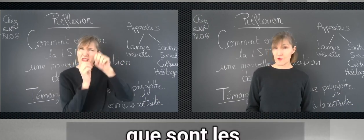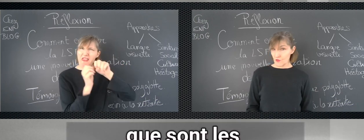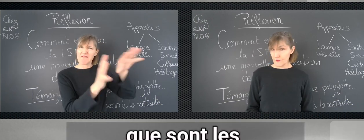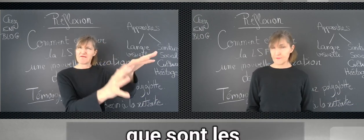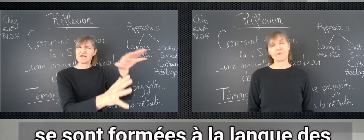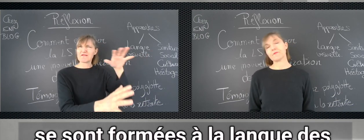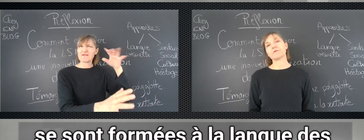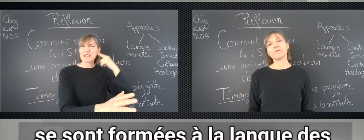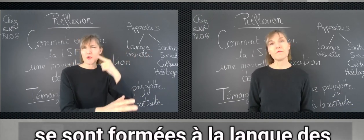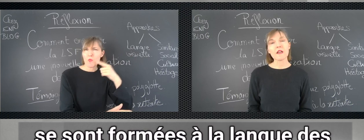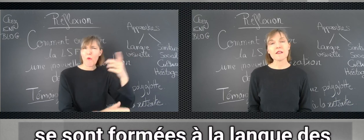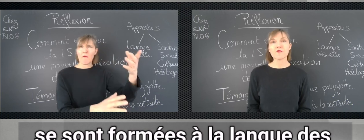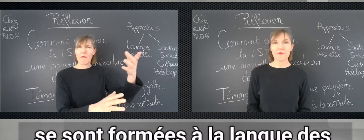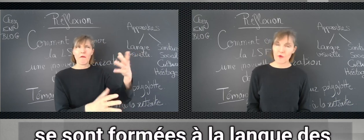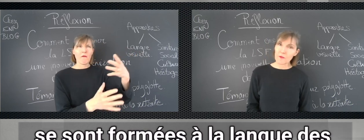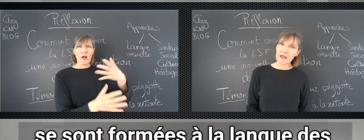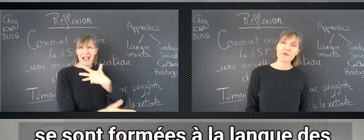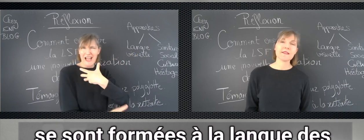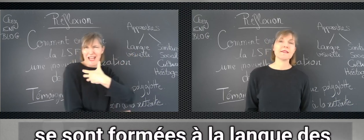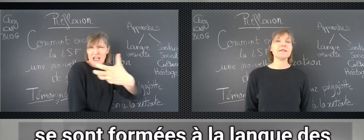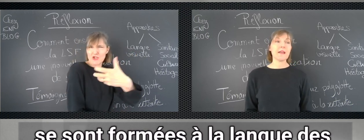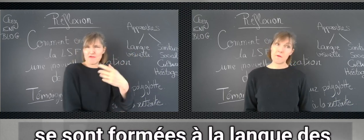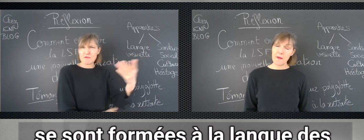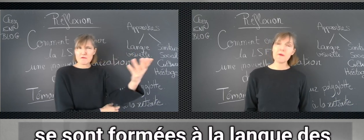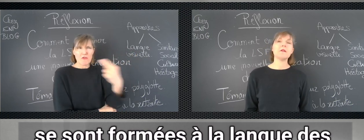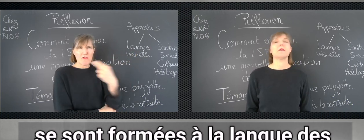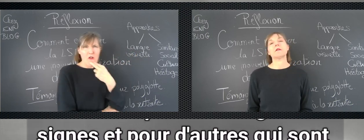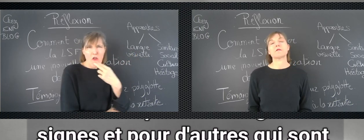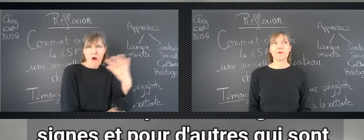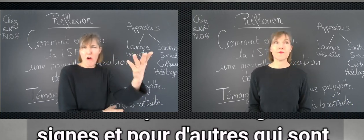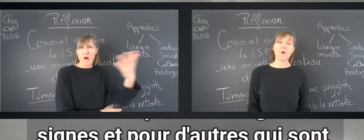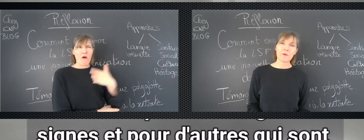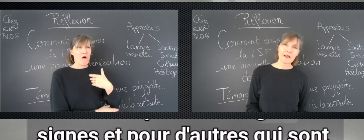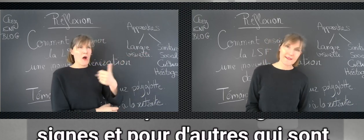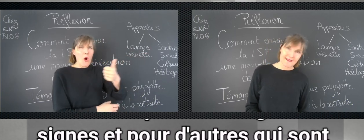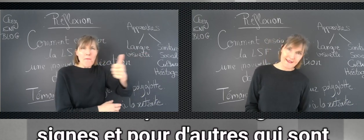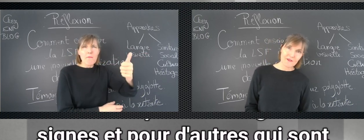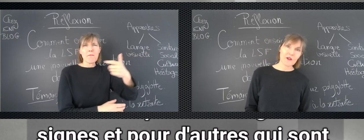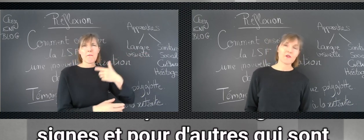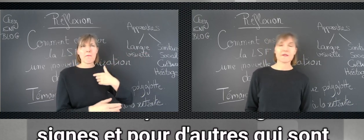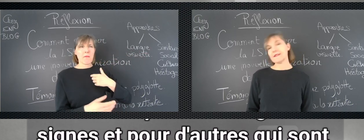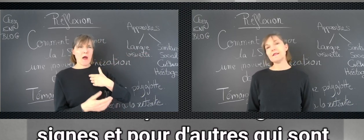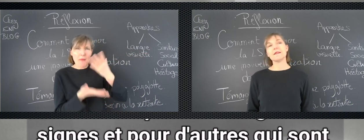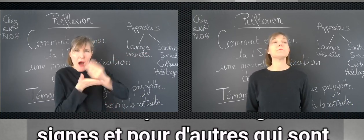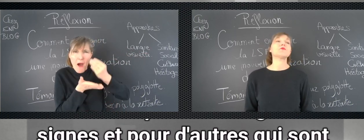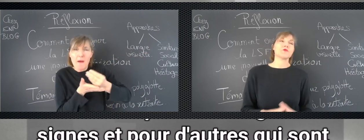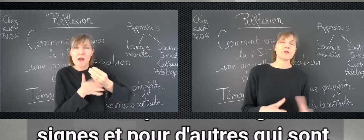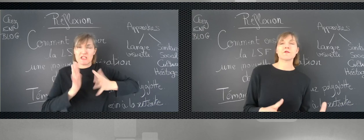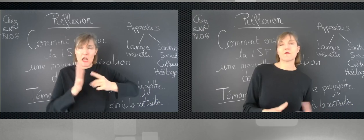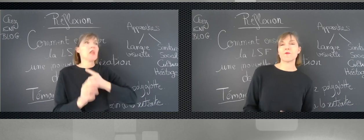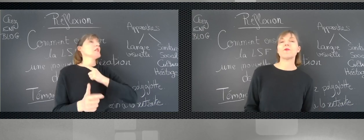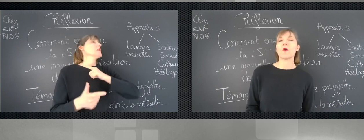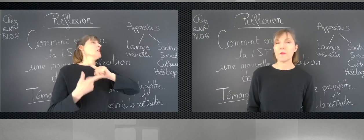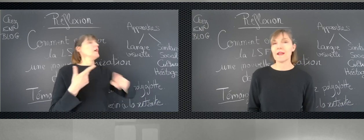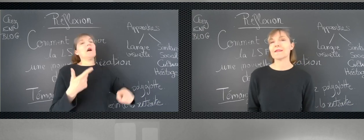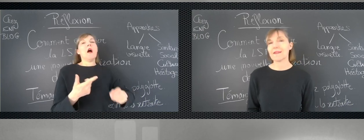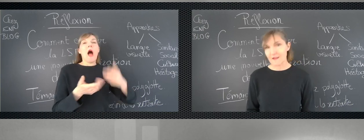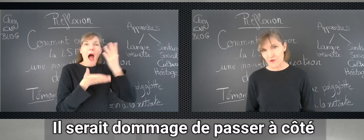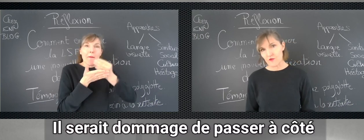sourdes, qui se sont formées à la langue des signes, elles-mêmes, qui se sont formées à la didactique de la langue des signes, et pour d'autres, qui se sont formées à la traduction.